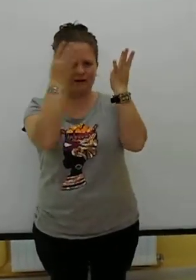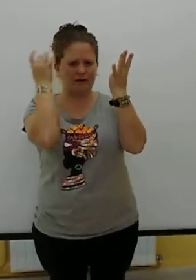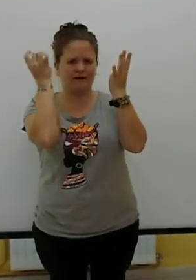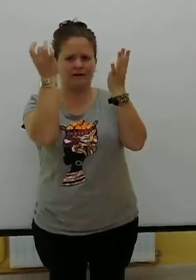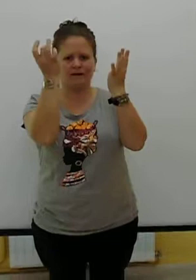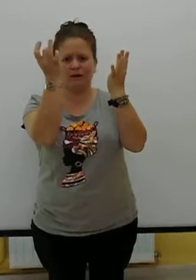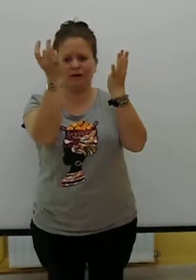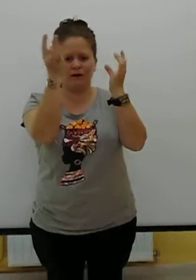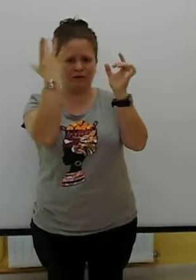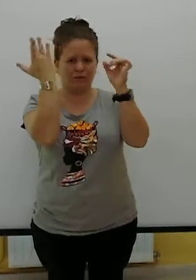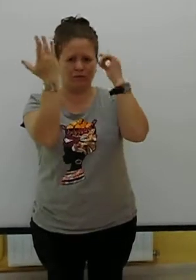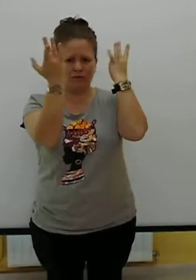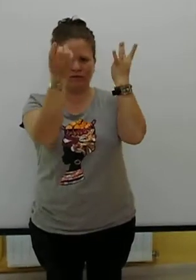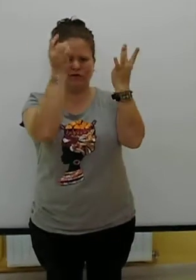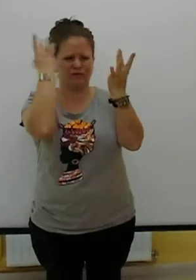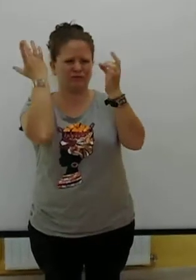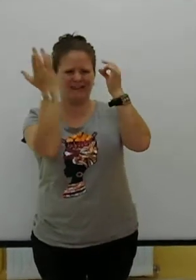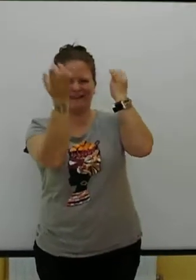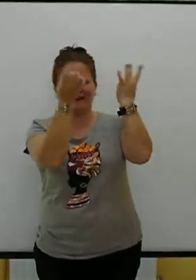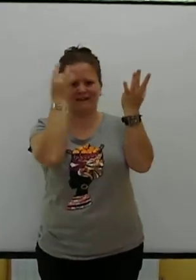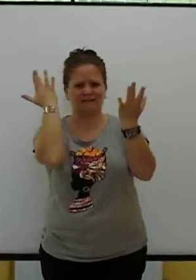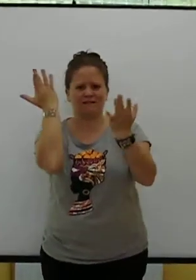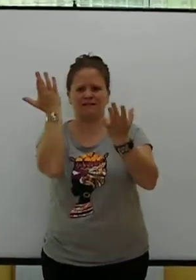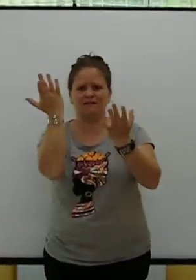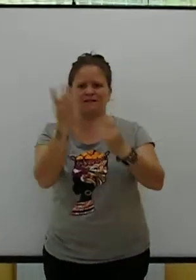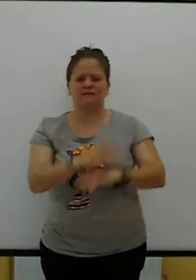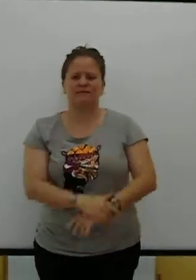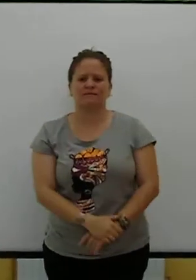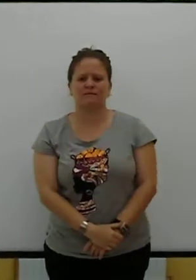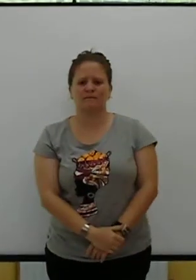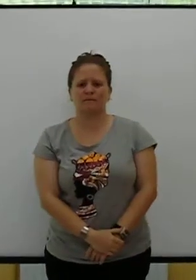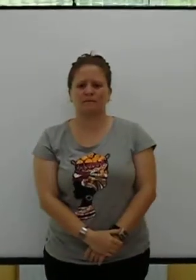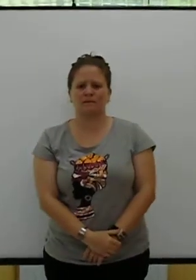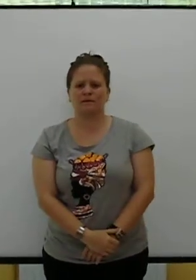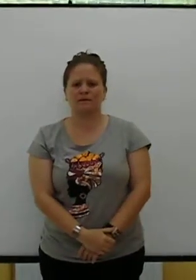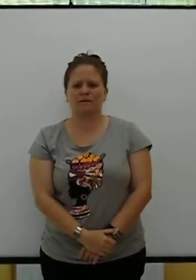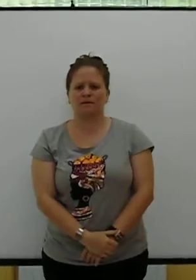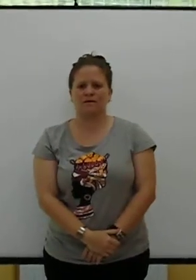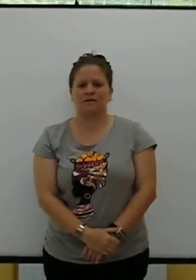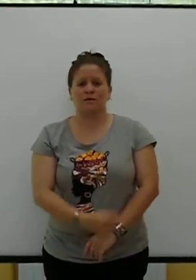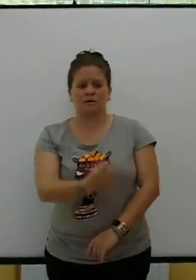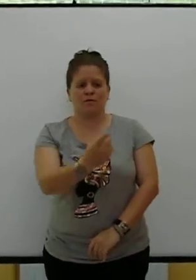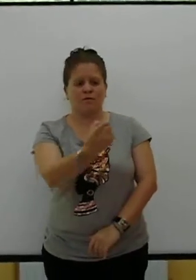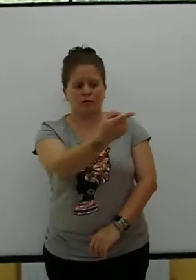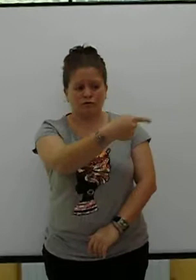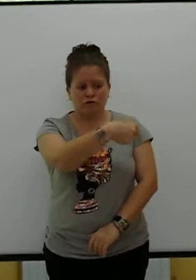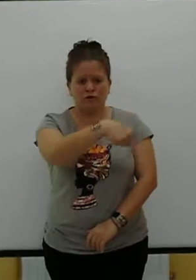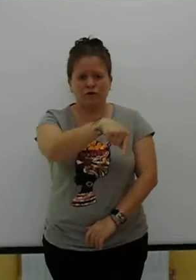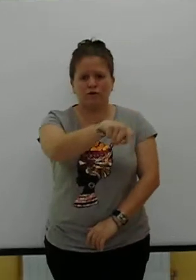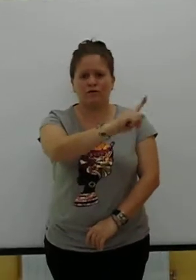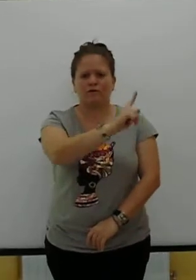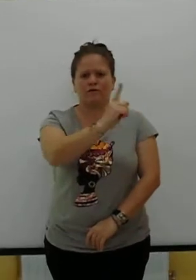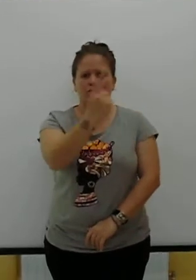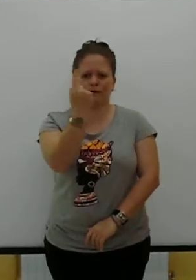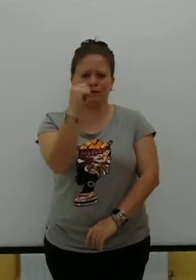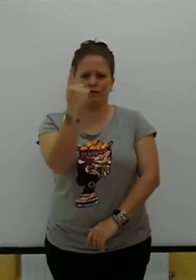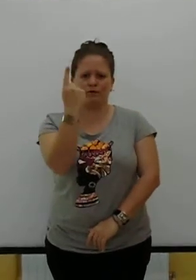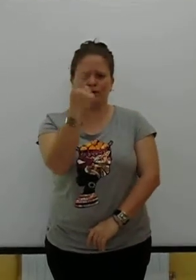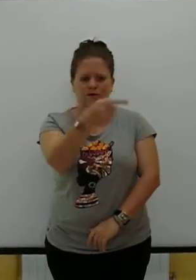en los lados, tonterías Vosotros no sabéis mandar Vosotros, porque le doy mi foto